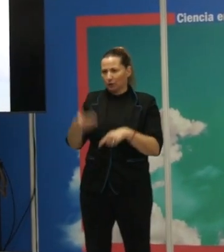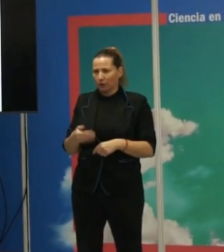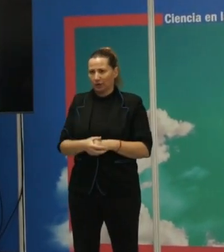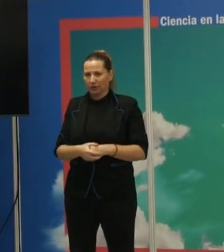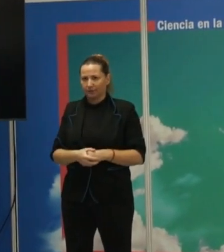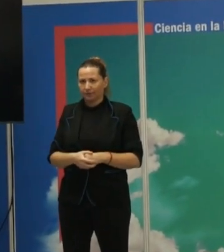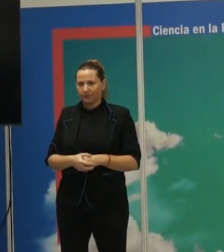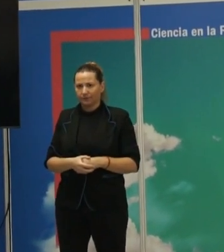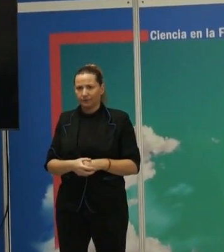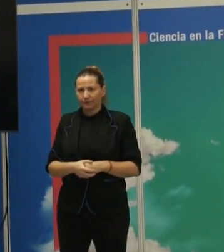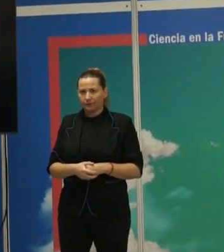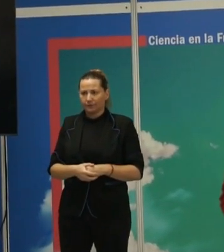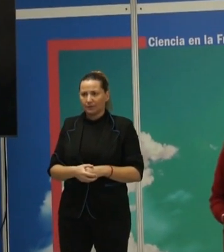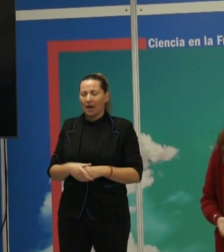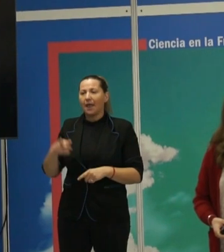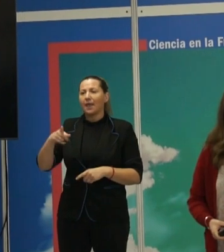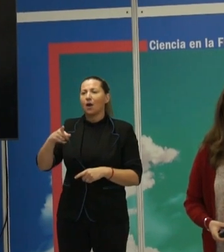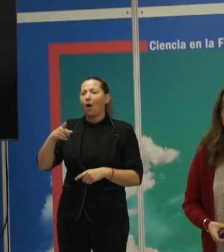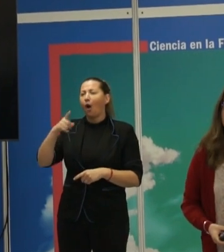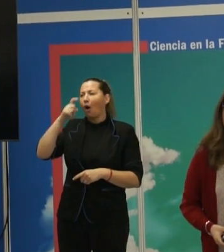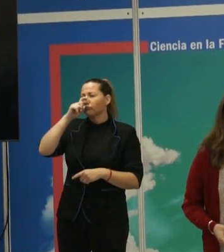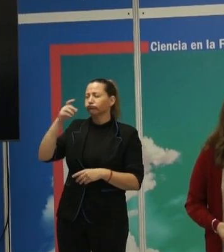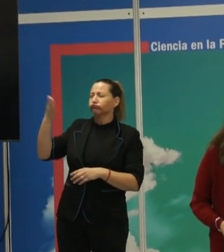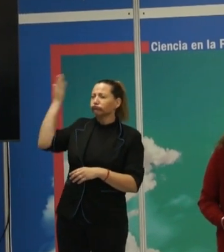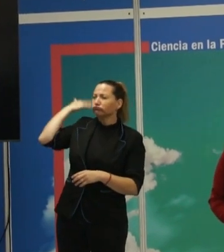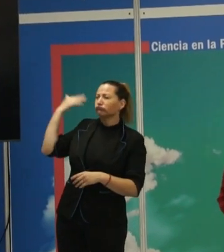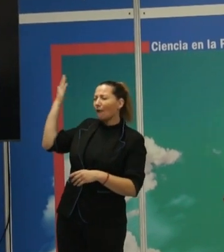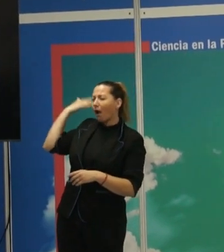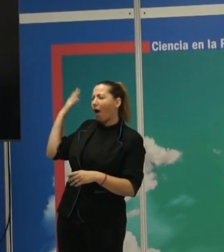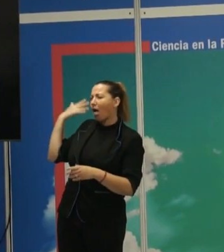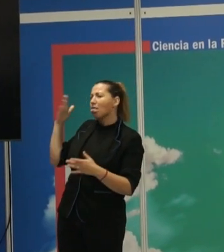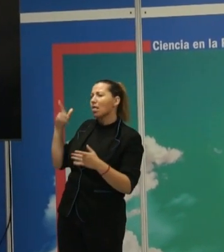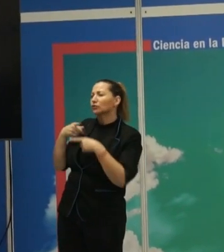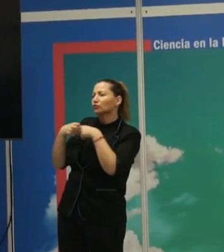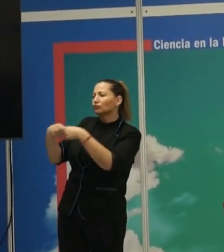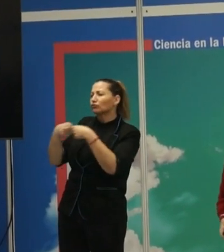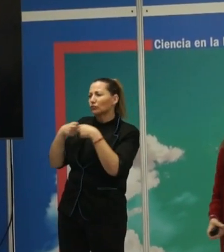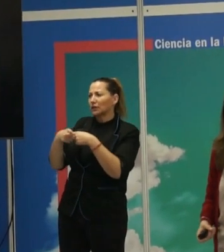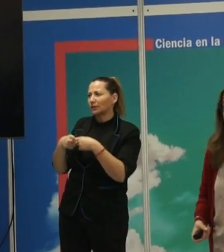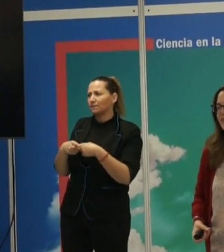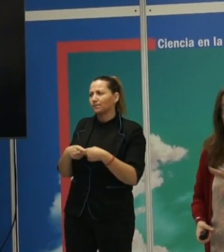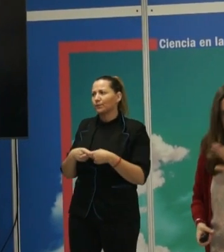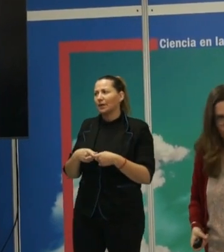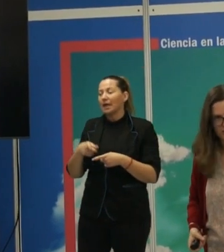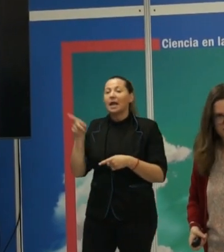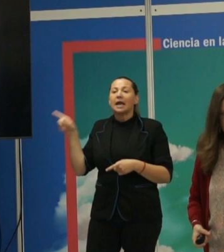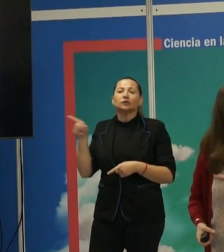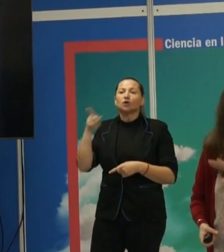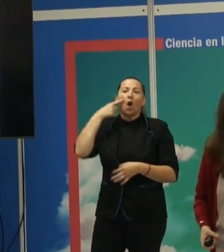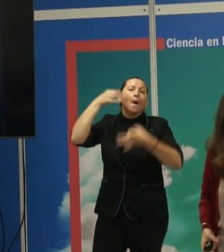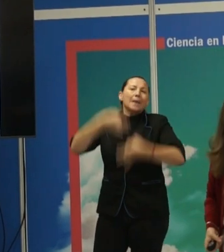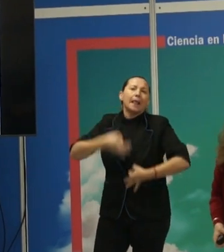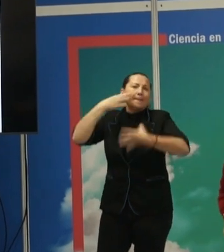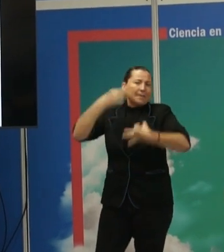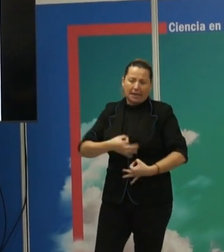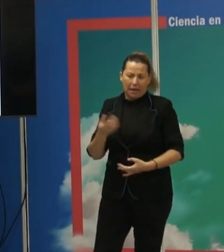ellos sería el de los ancestros compartidos. Un grupo étnico reivindica... Esto no quiere decir que sea verdad, de hecho nunca lo es, o